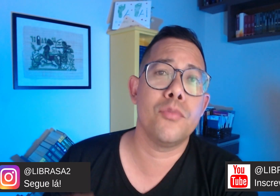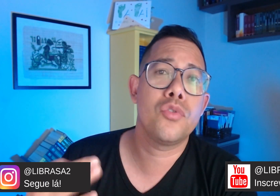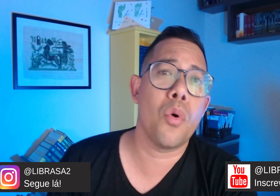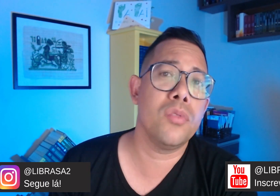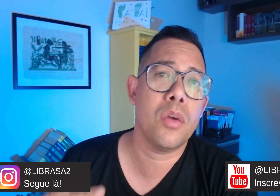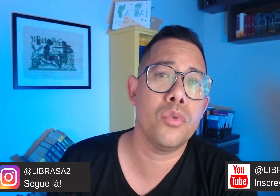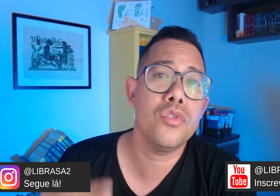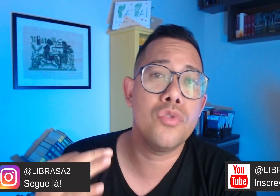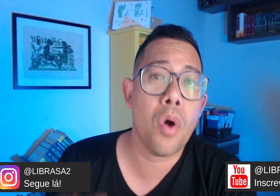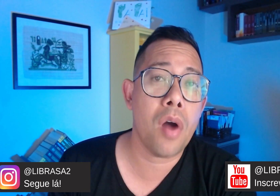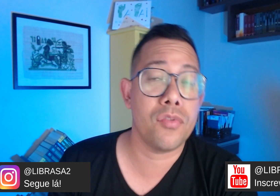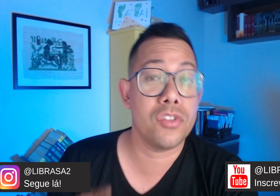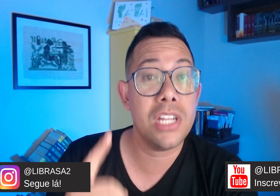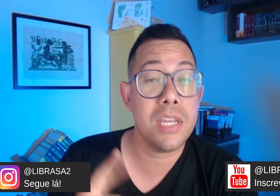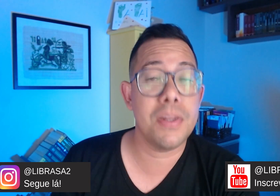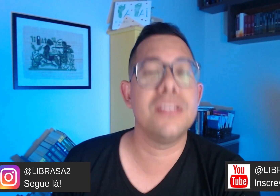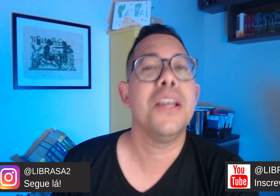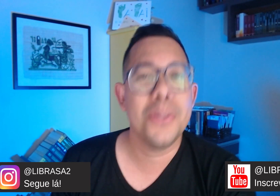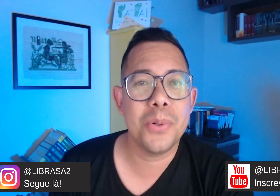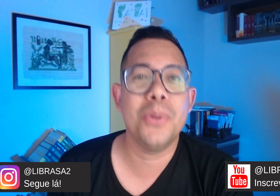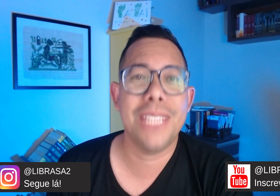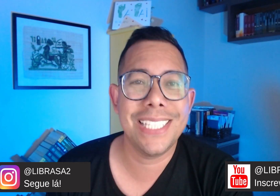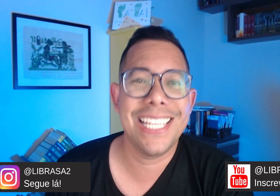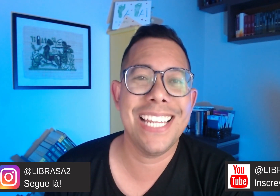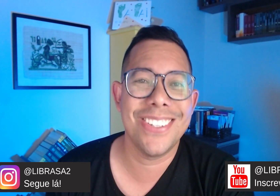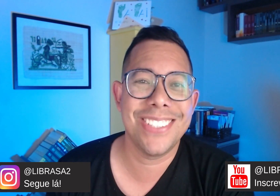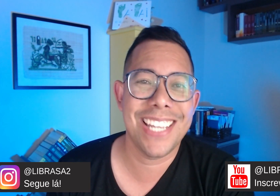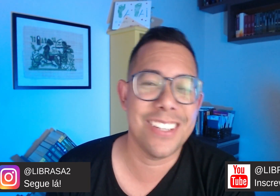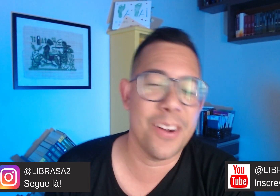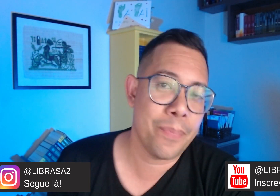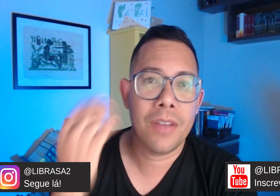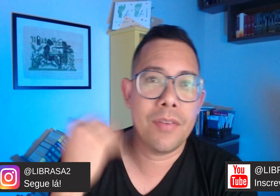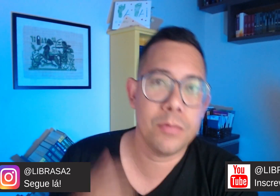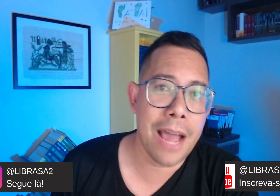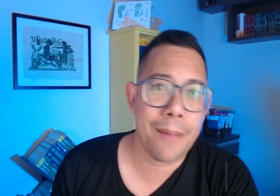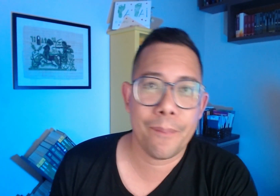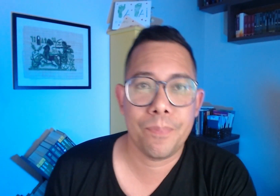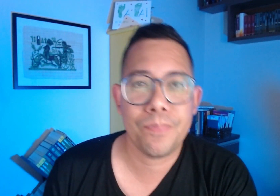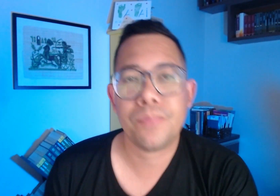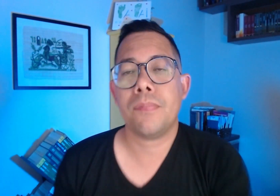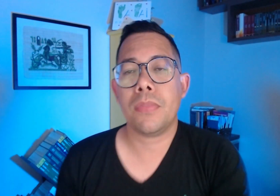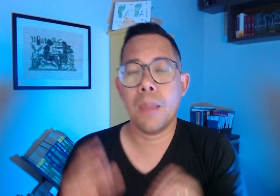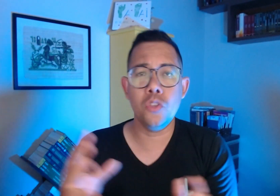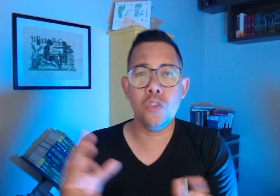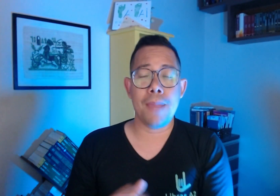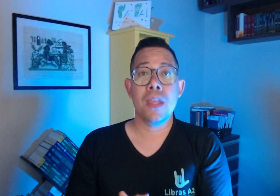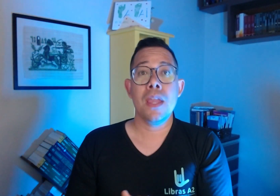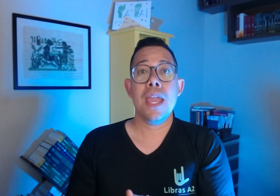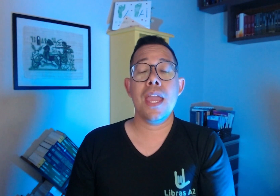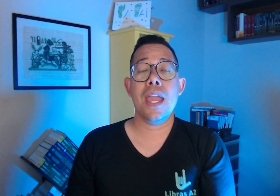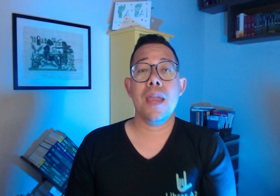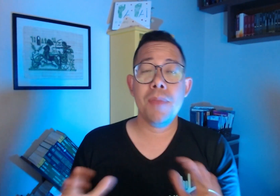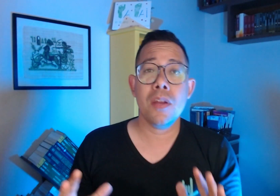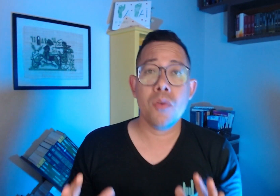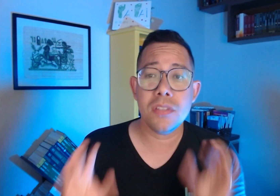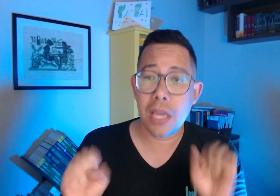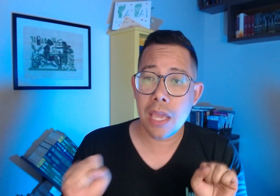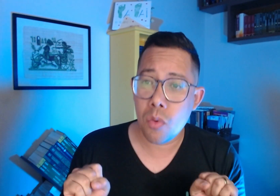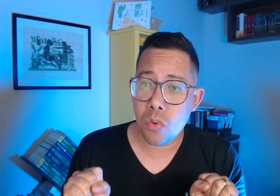conteúdos novos de Libras no contexto religioso cristão. Vamos lá? Muito bem. Primeira coisa é o